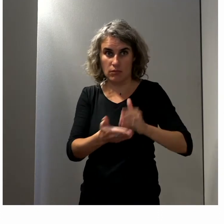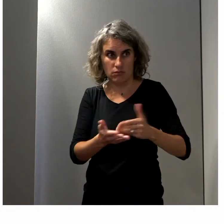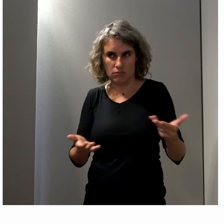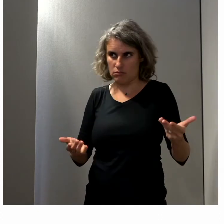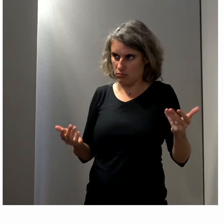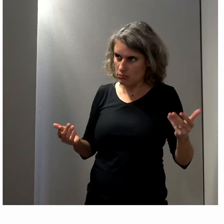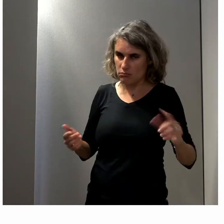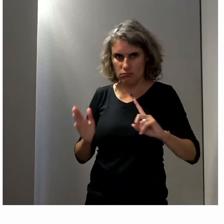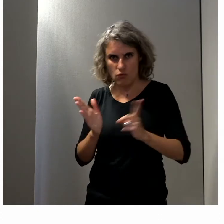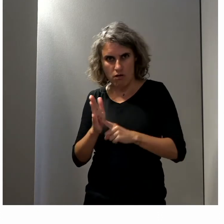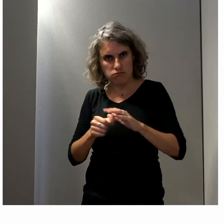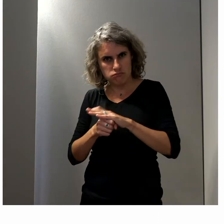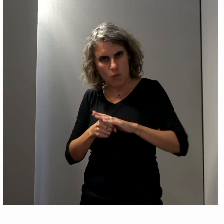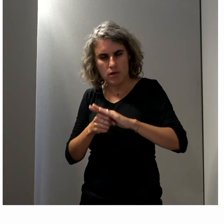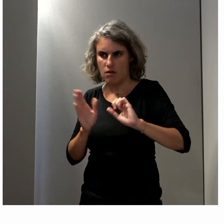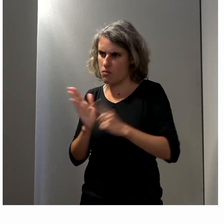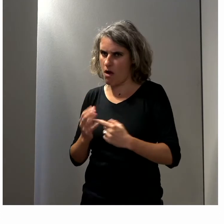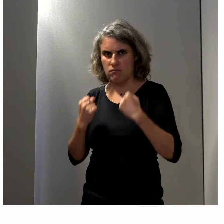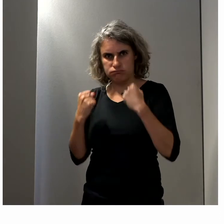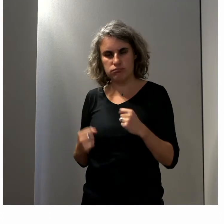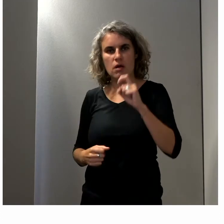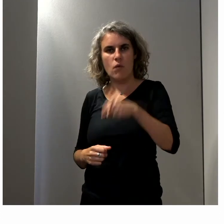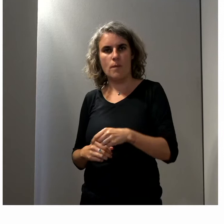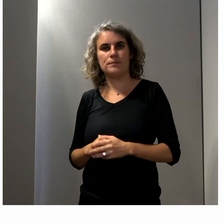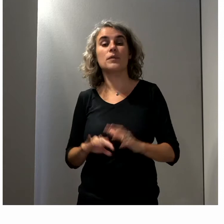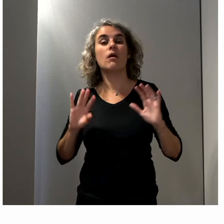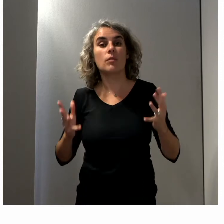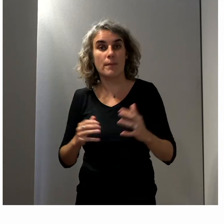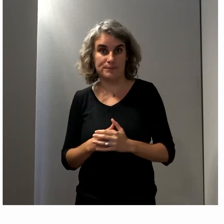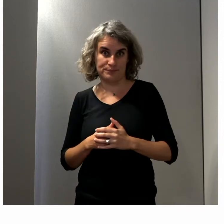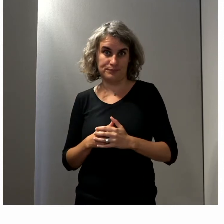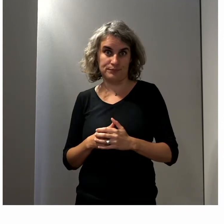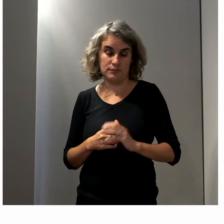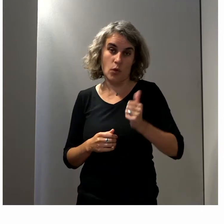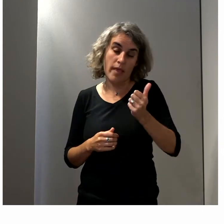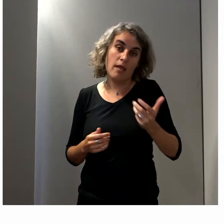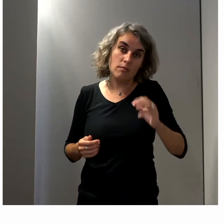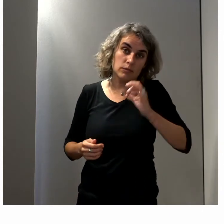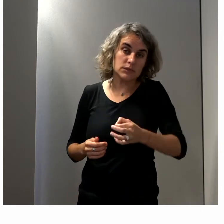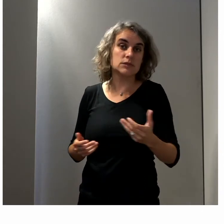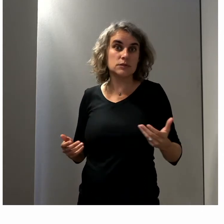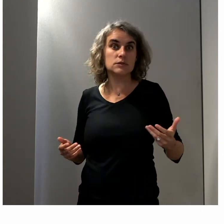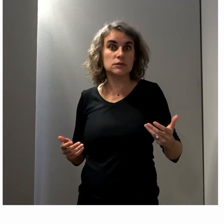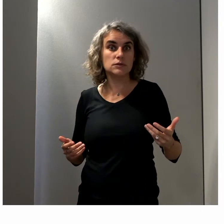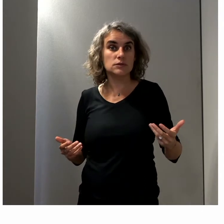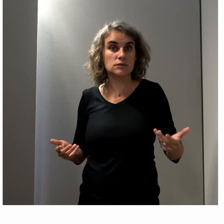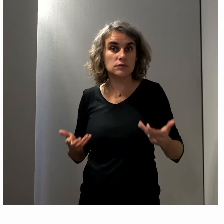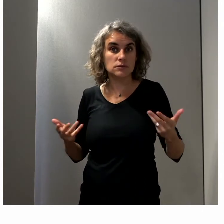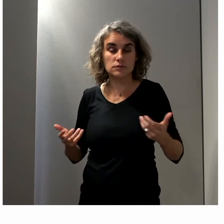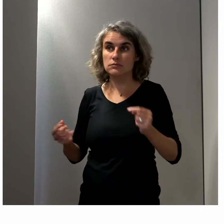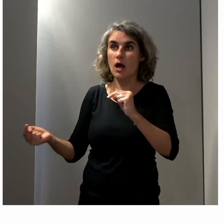pouvoir accès à cette pleine citoyenneté et pour cela, en effet, différents échelons, déjà, pouvoir suivre